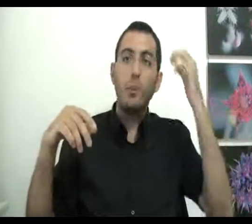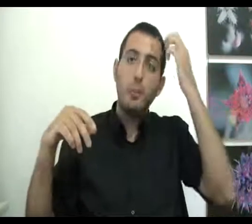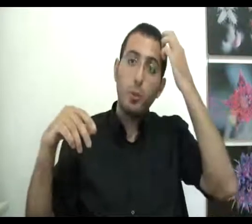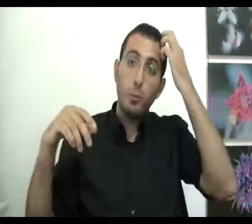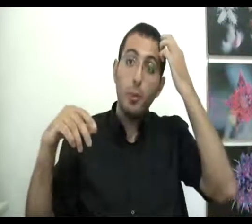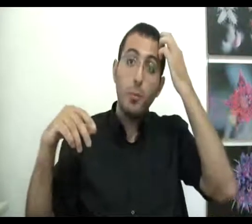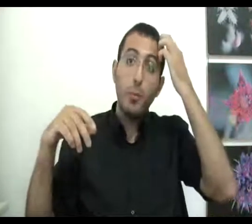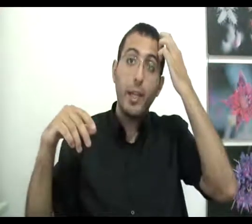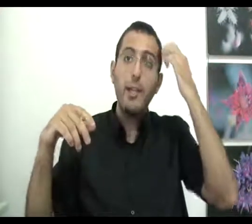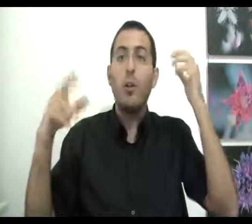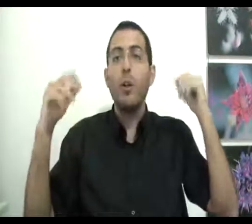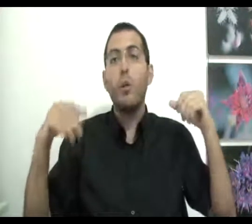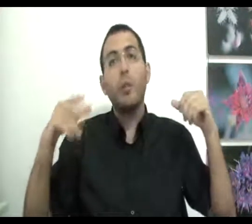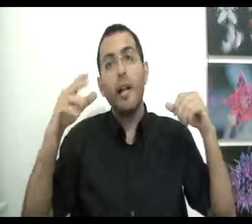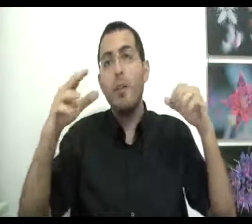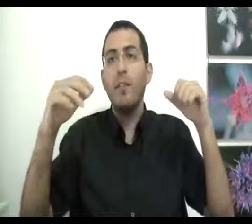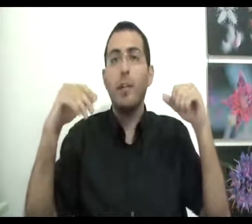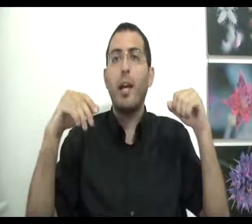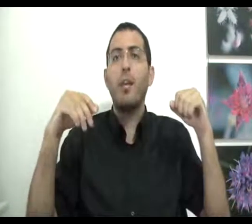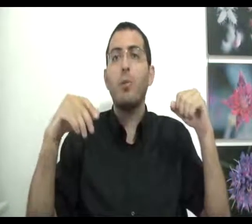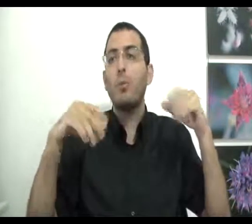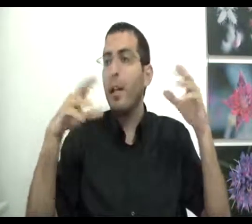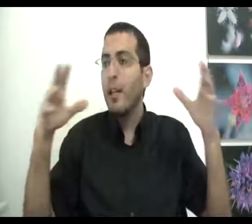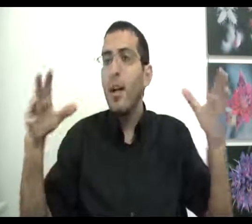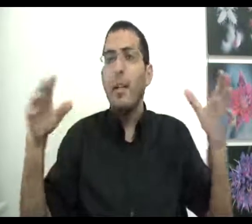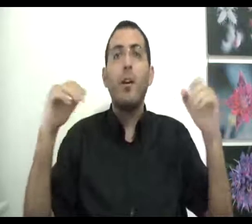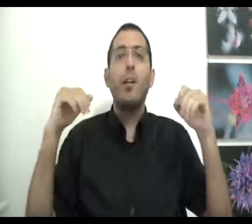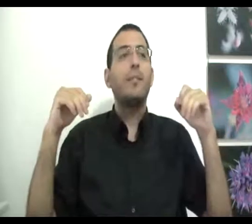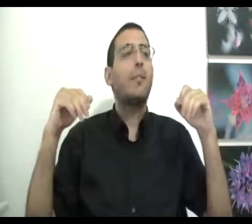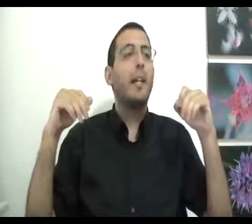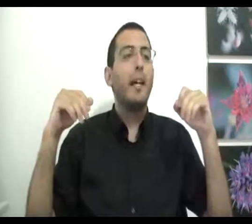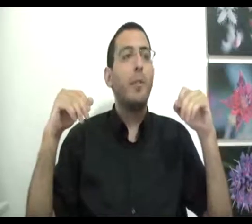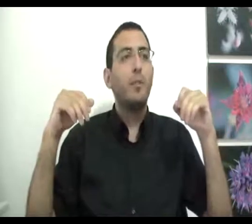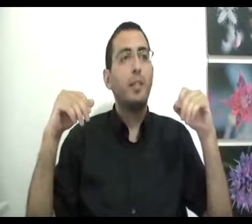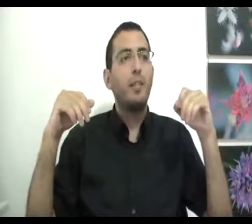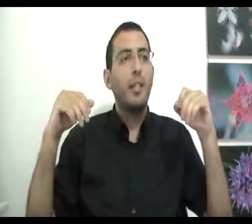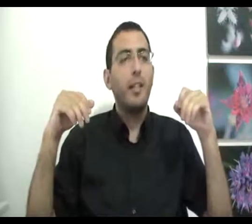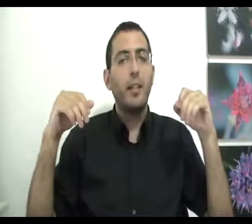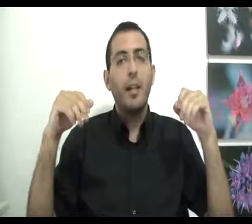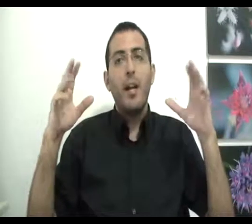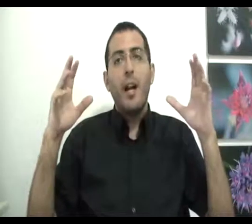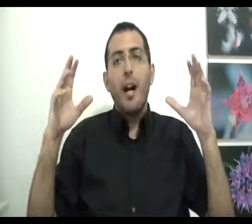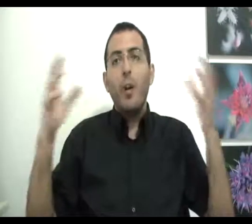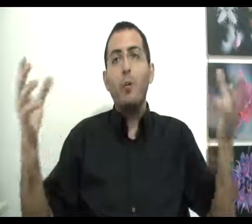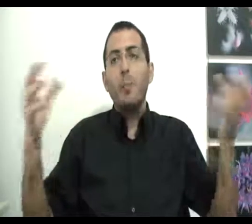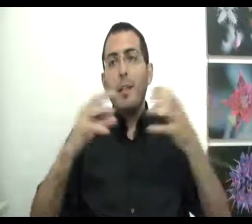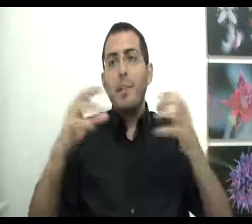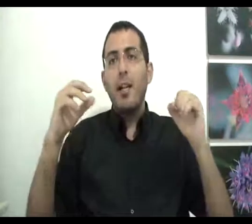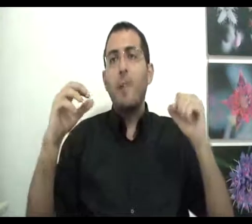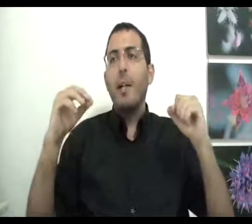סיפור שבו כן כל יכול, הוא כן יכול לעבור דרך קירות הוא כן יכול לעשות, להגיד משהו בשביל זה יקרה הרון הוא שבן אדם צריך לחבר